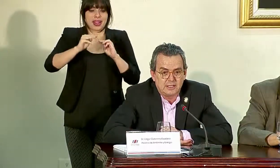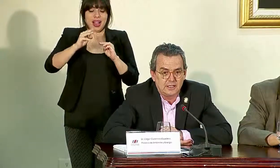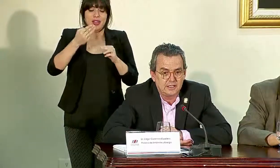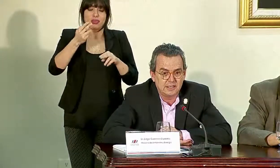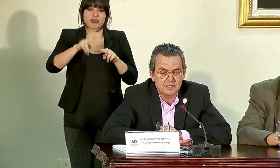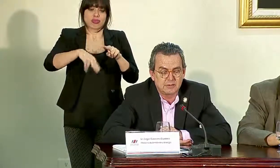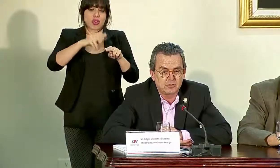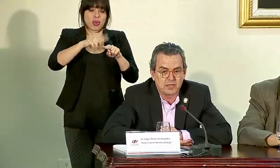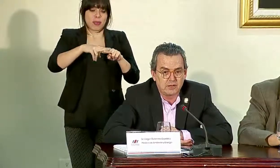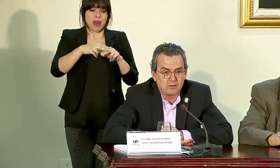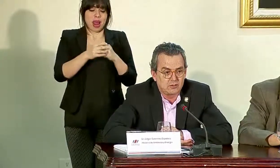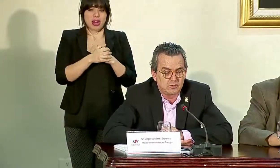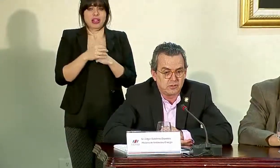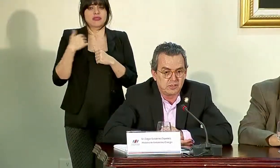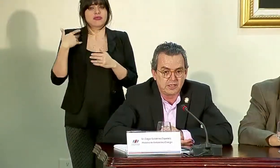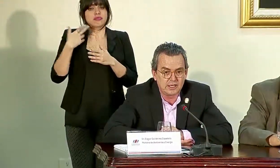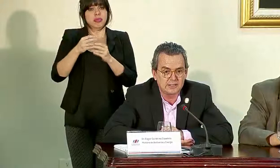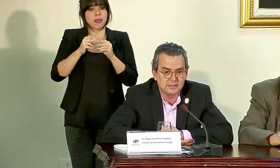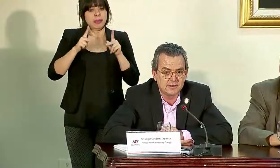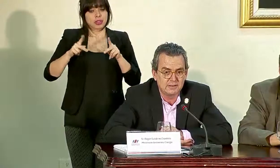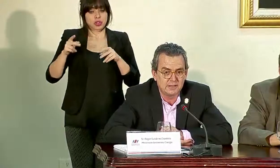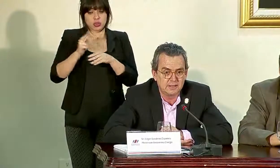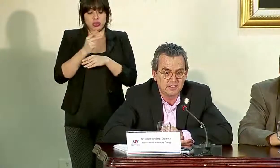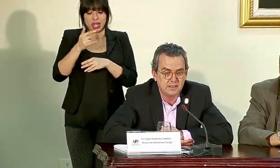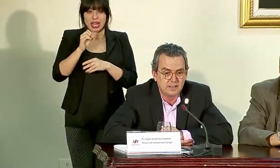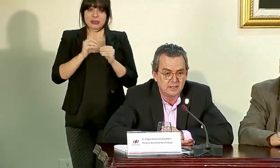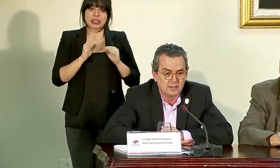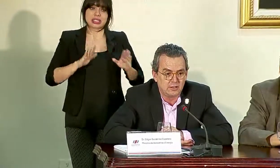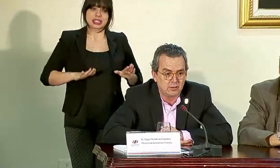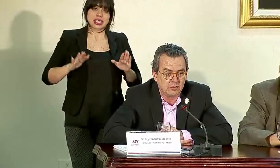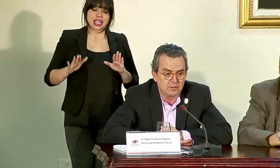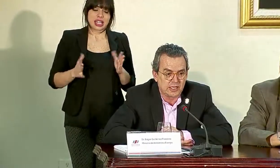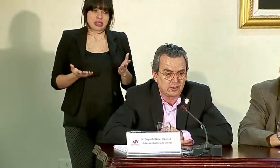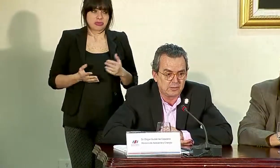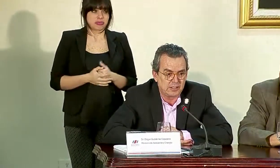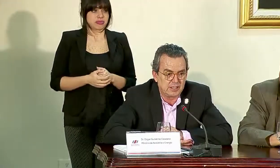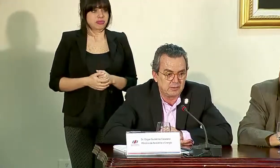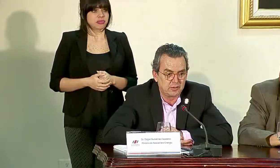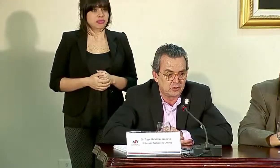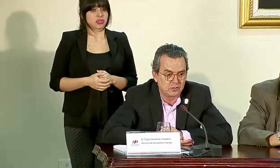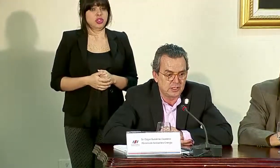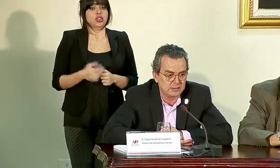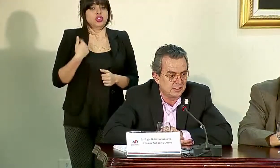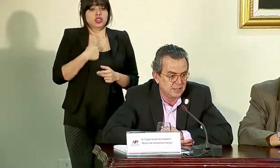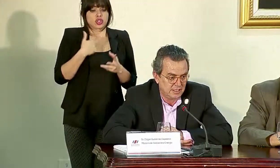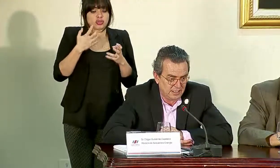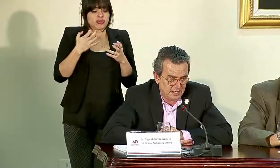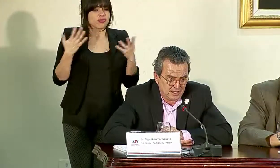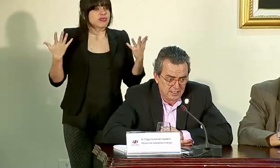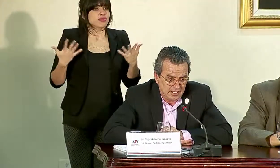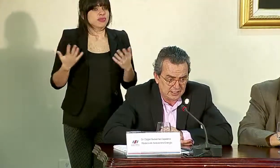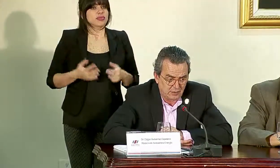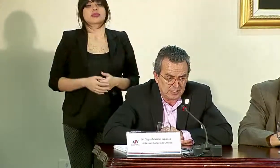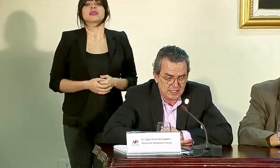normalice y ya estemos tranquilos los consumidores de gas. O sea, lo que pretendemos nosotros es